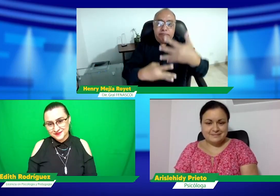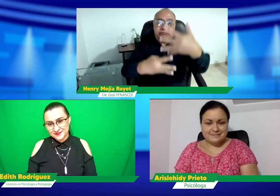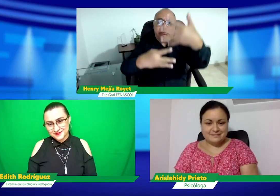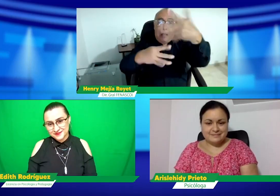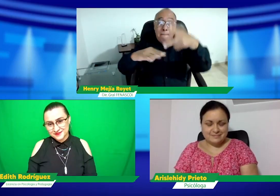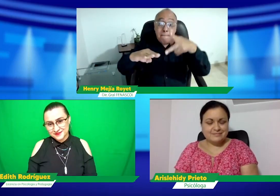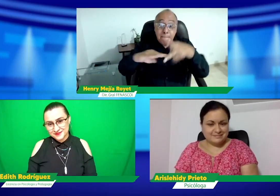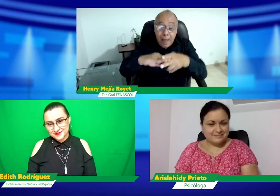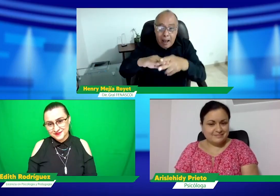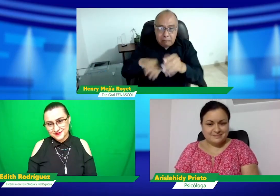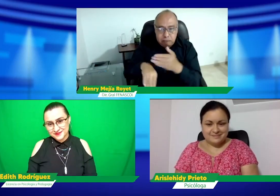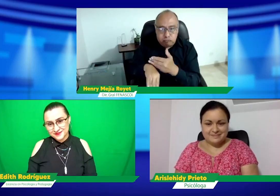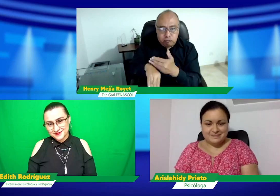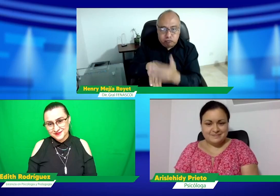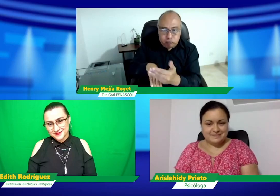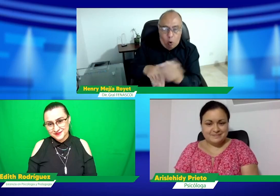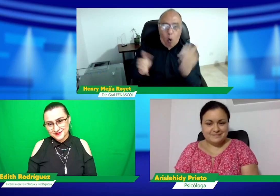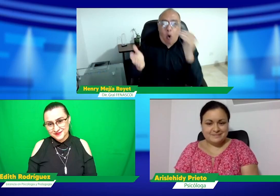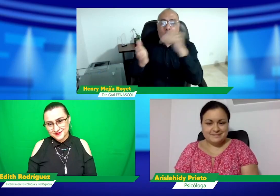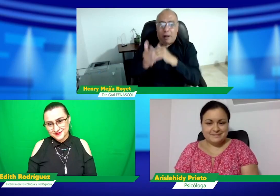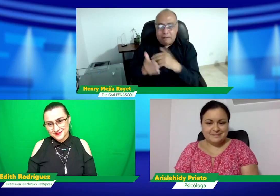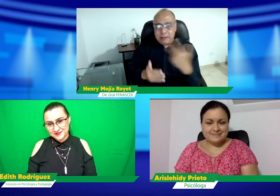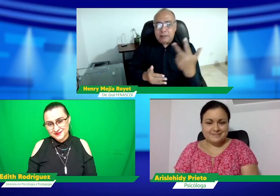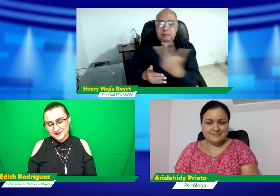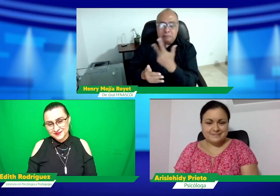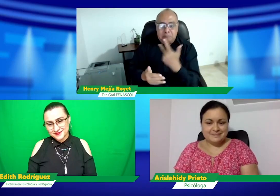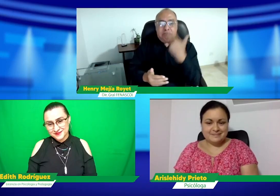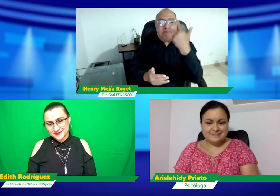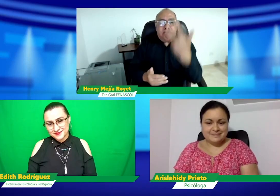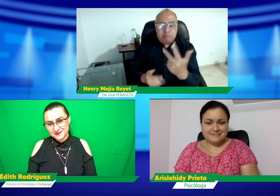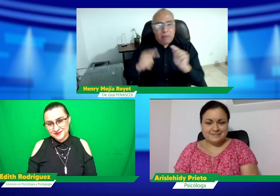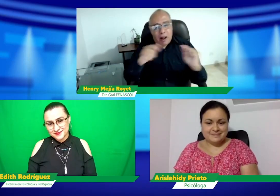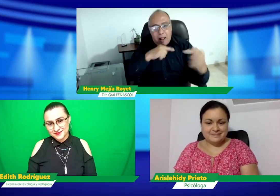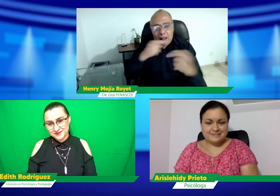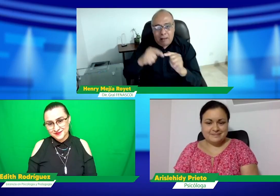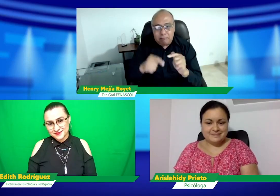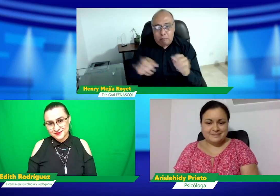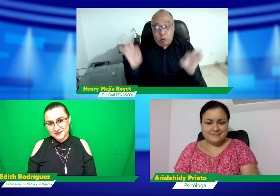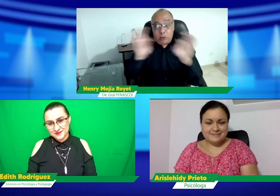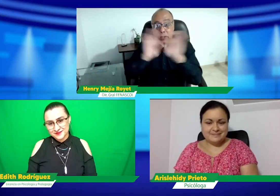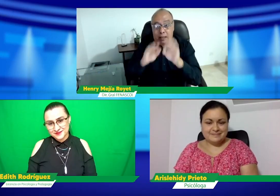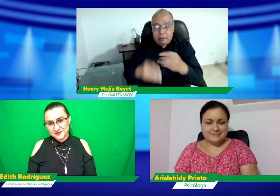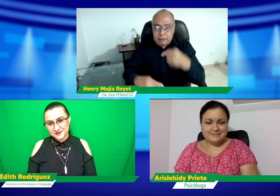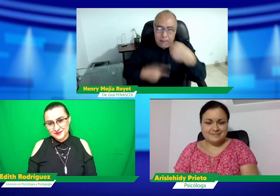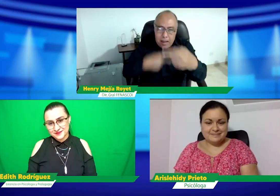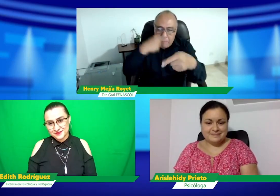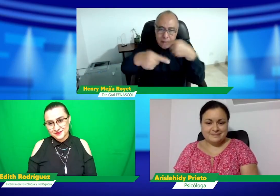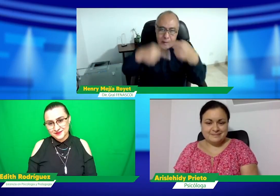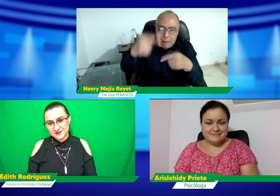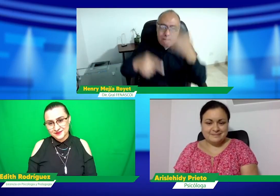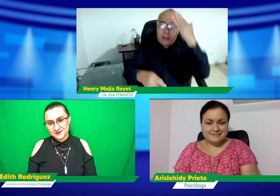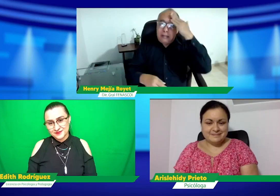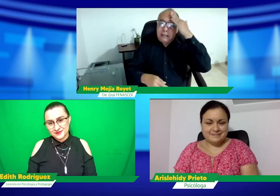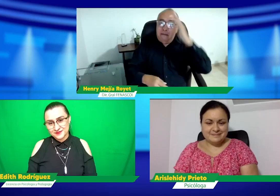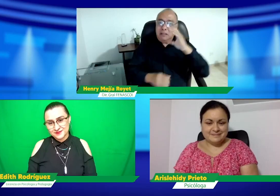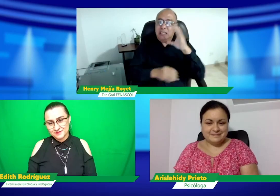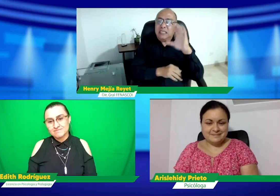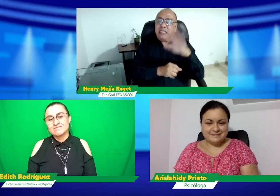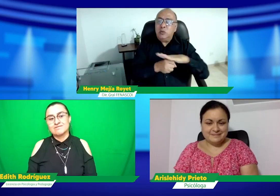situaciones que conozcan, si conocen situaciones de amigos, de allegados o similar, para que en la segunda parte de este segmento de